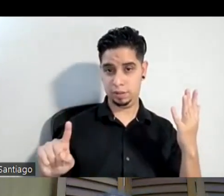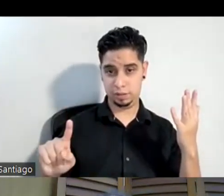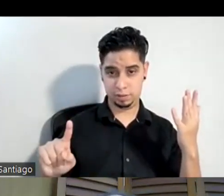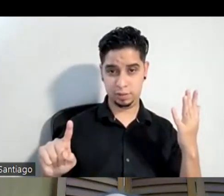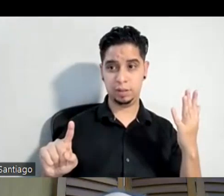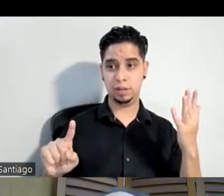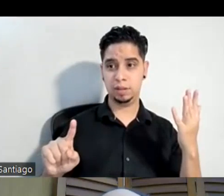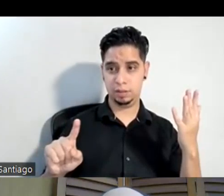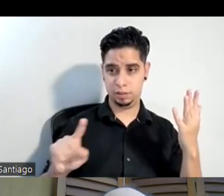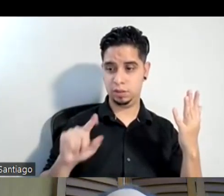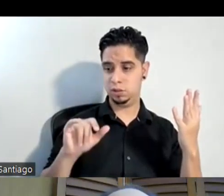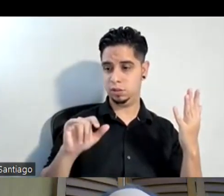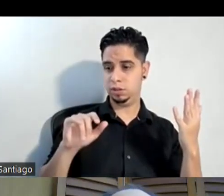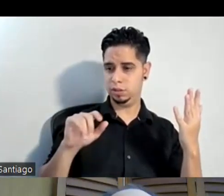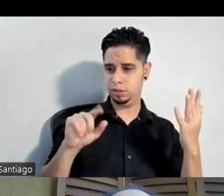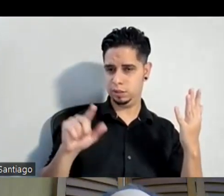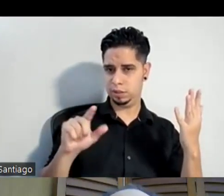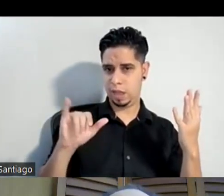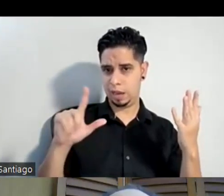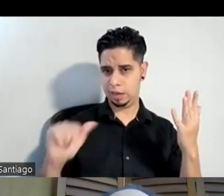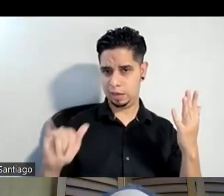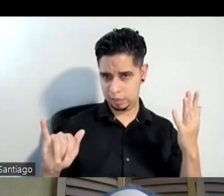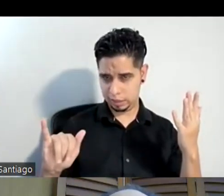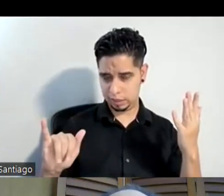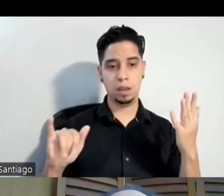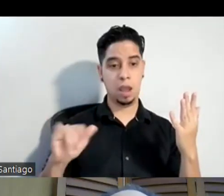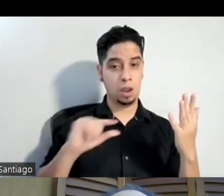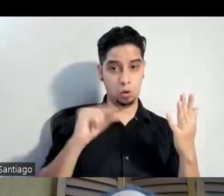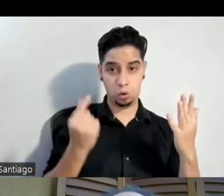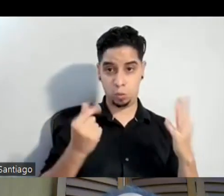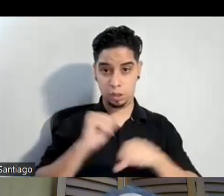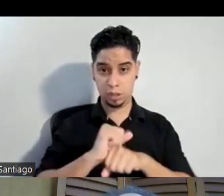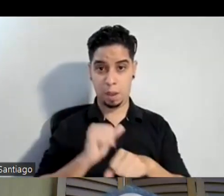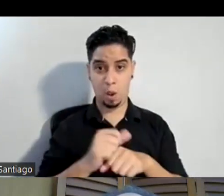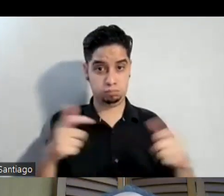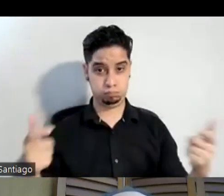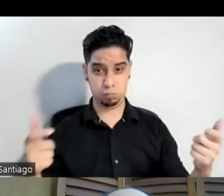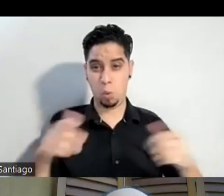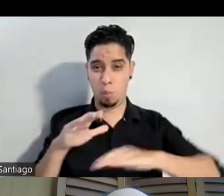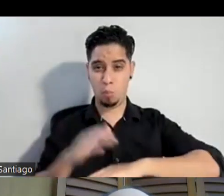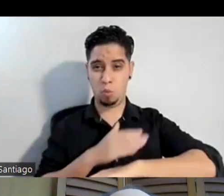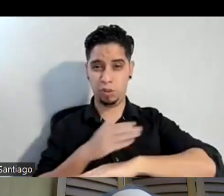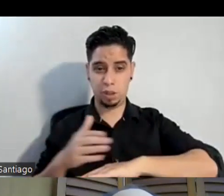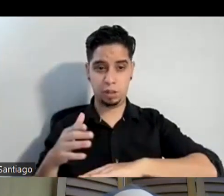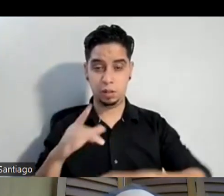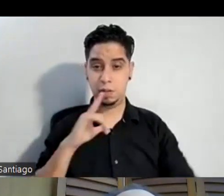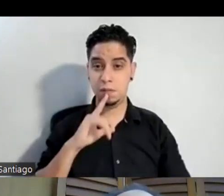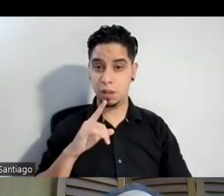hay un elenco bien grande y es un musical así que y es algo bien festivo así que